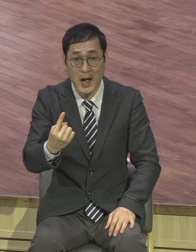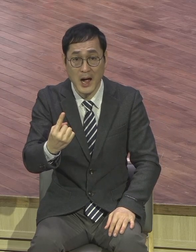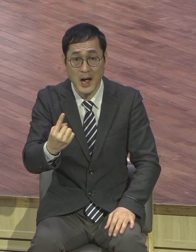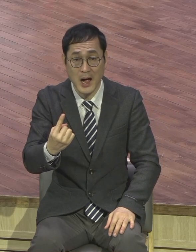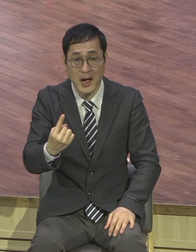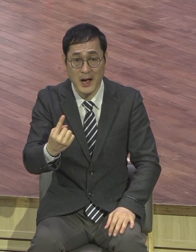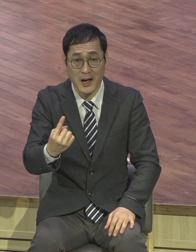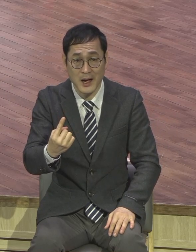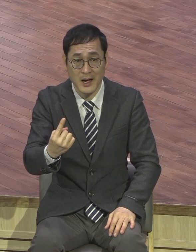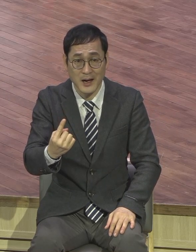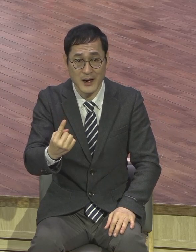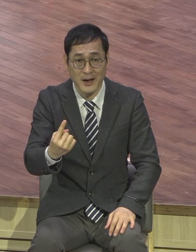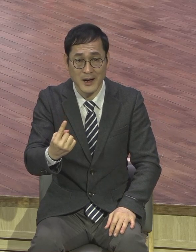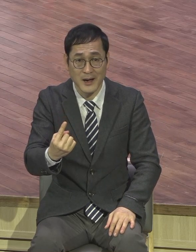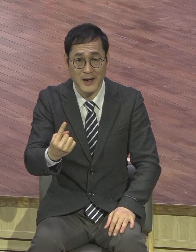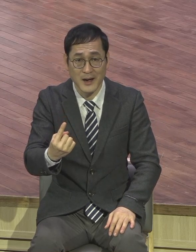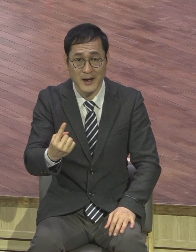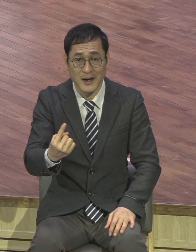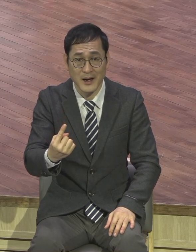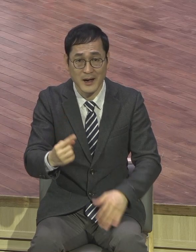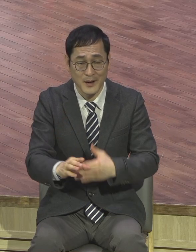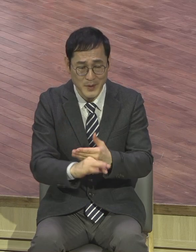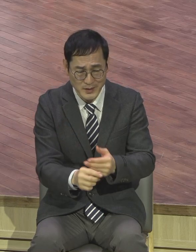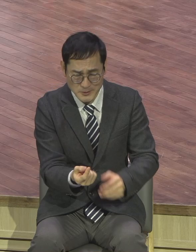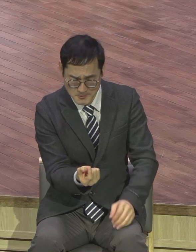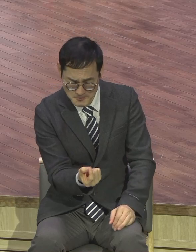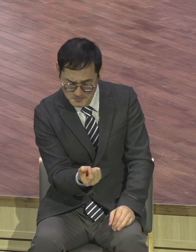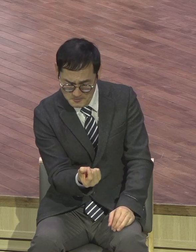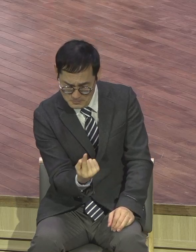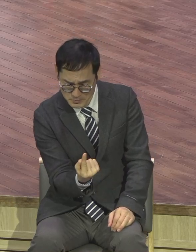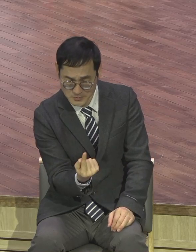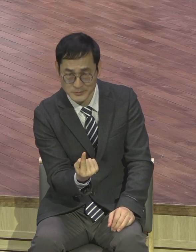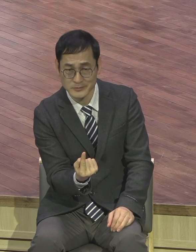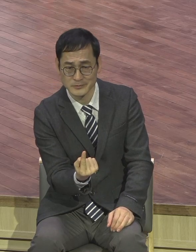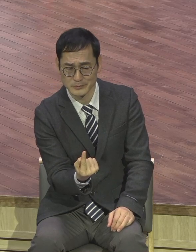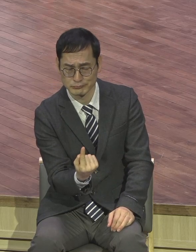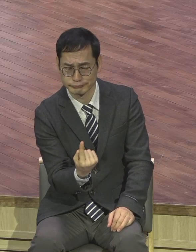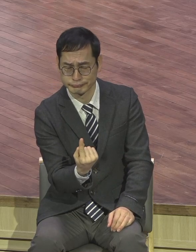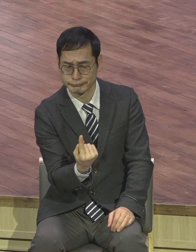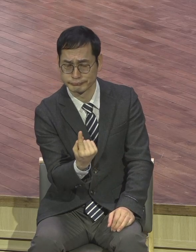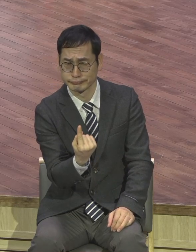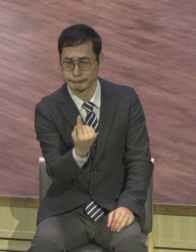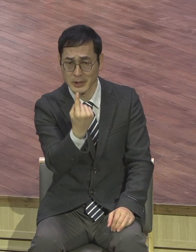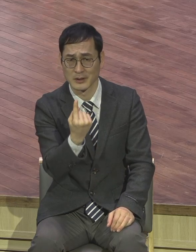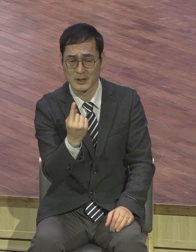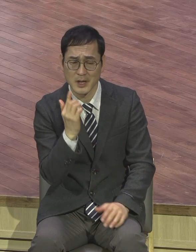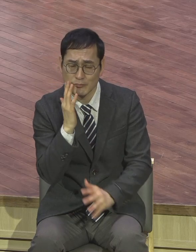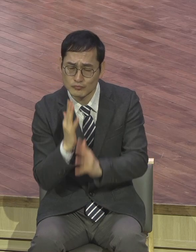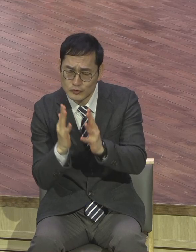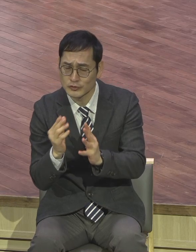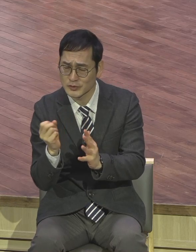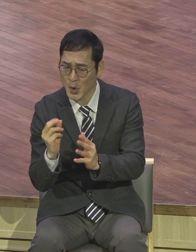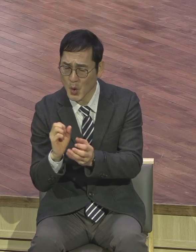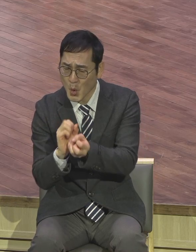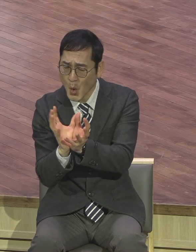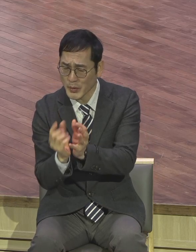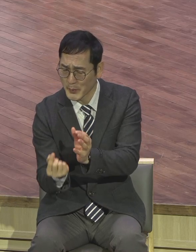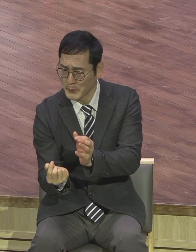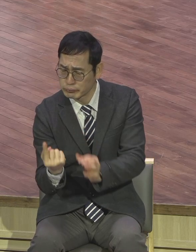보잘것없는 풀 한 포기도 땅을 치고 올라오는데요. 꽃 한 송이가 길거리 덜에